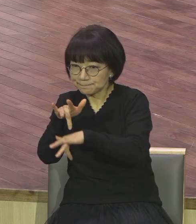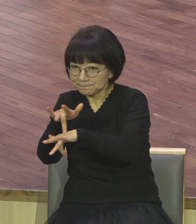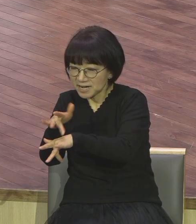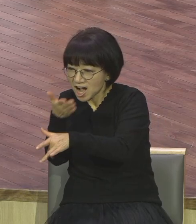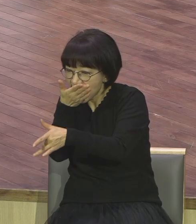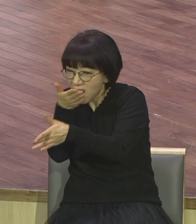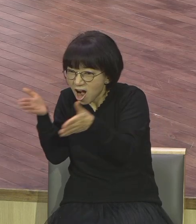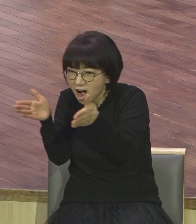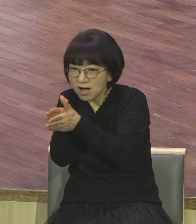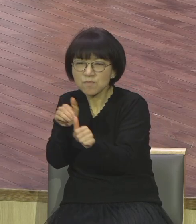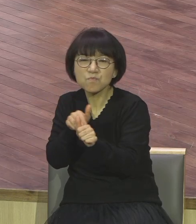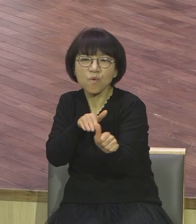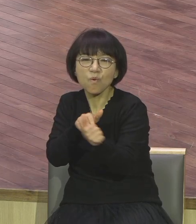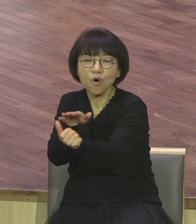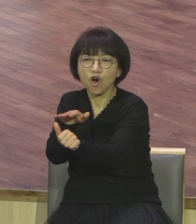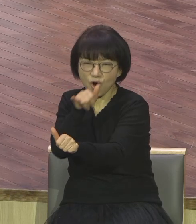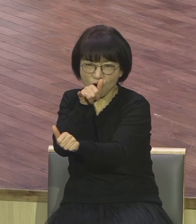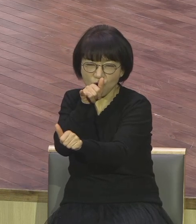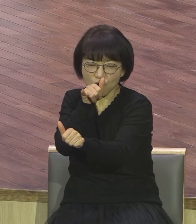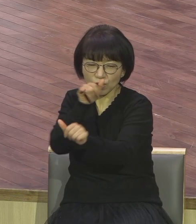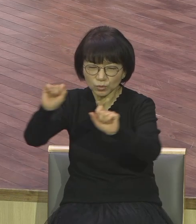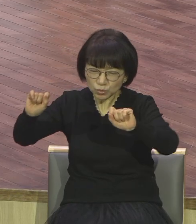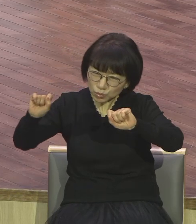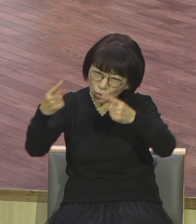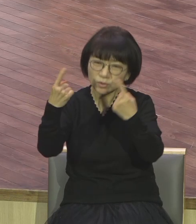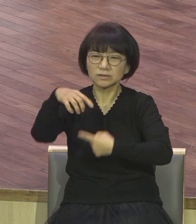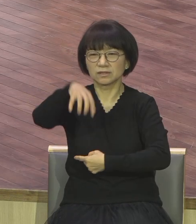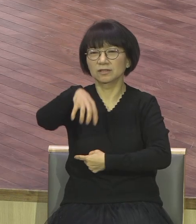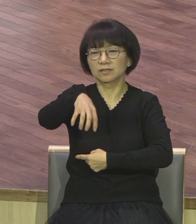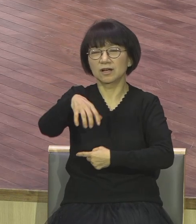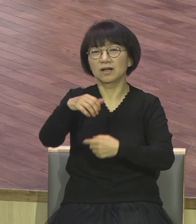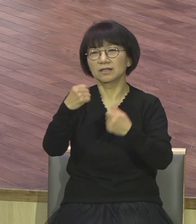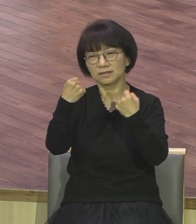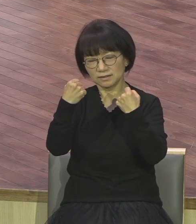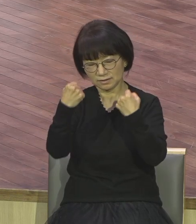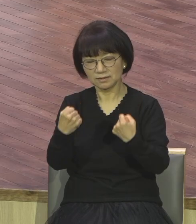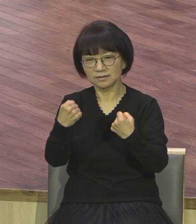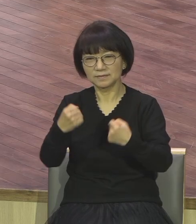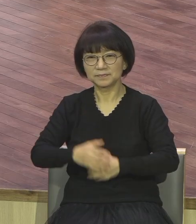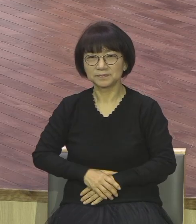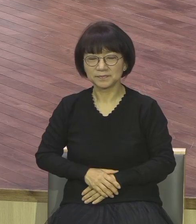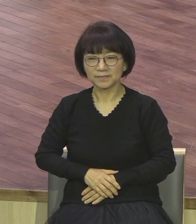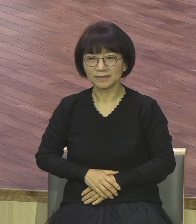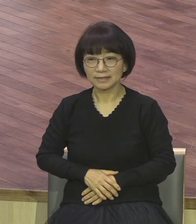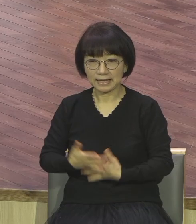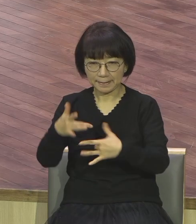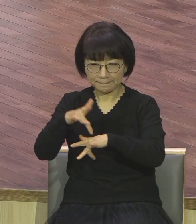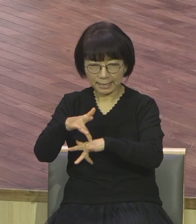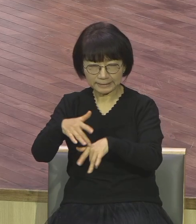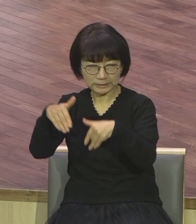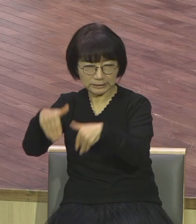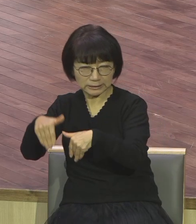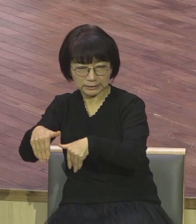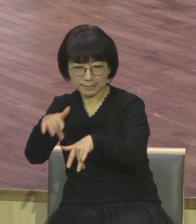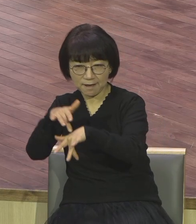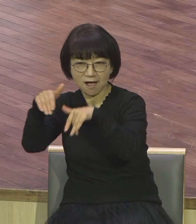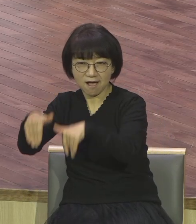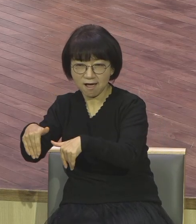공존합니다 같이 있습니다 마귀 마귀 심부름하는 가라지가 있다니까요 그 가라지는 구원 못 받은 사람이에요